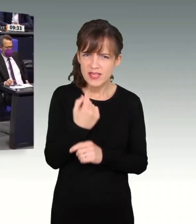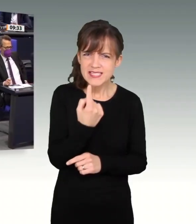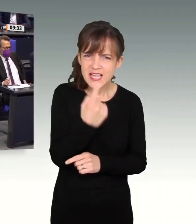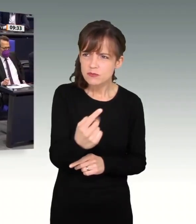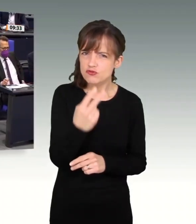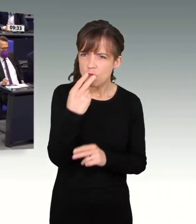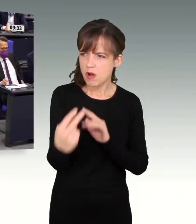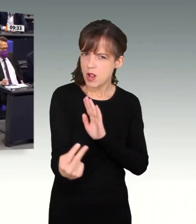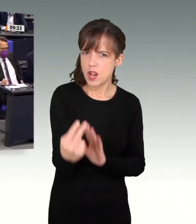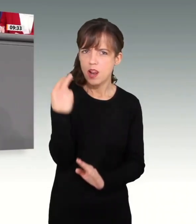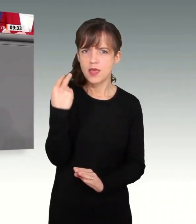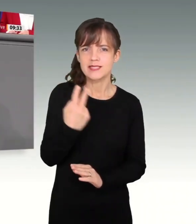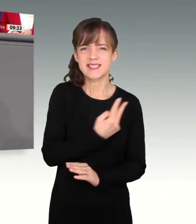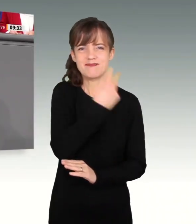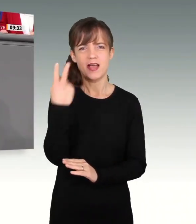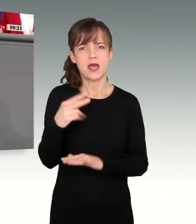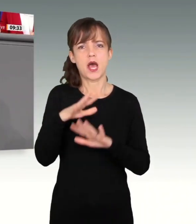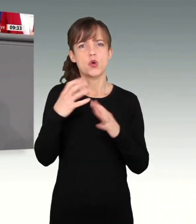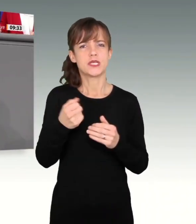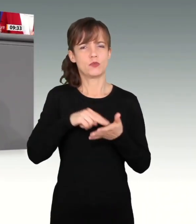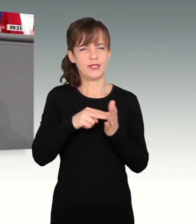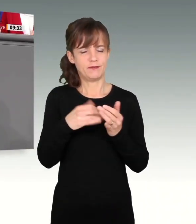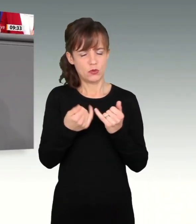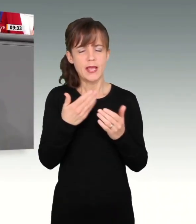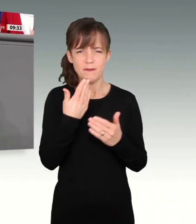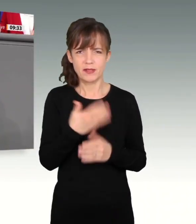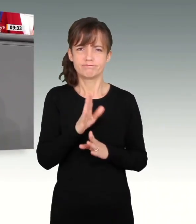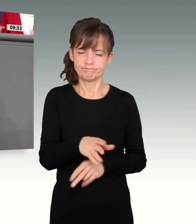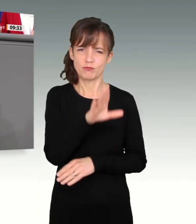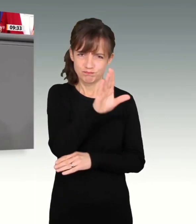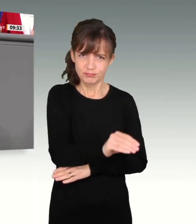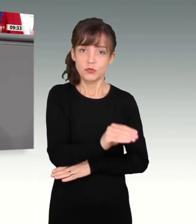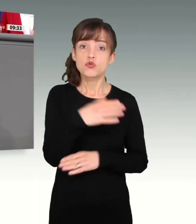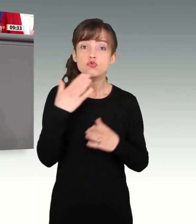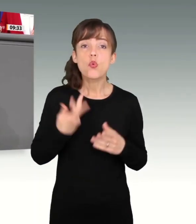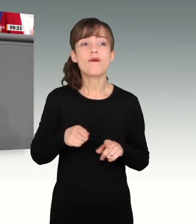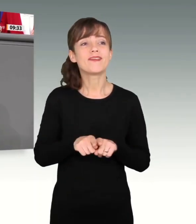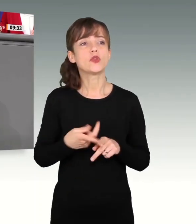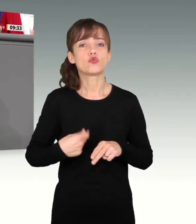und verschämt schweigen. Diese gelebte Doppelmoral ist wirklich kaum noch zu ertragen.